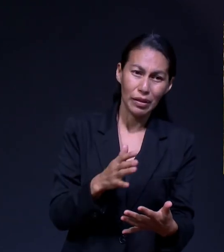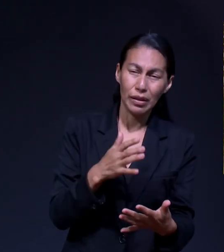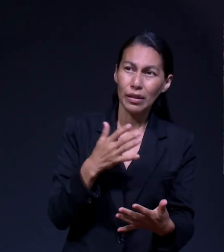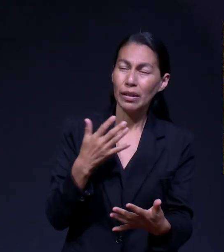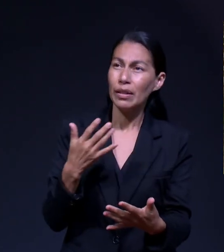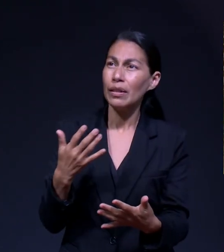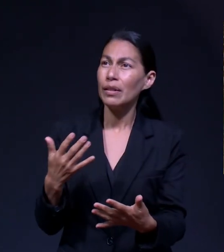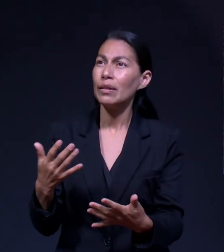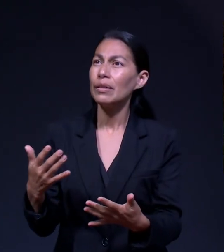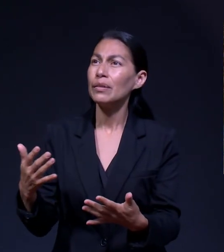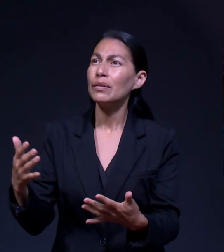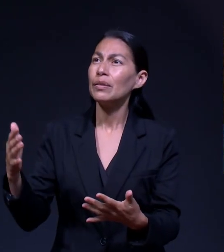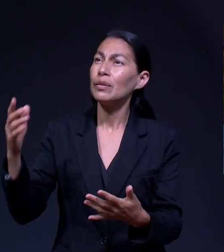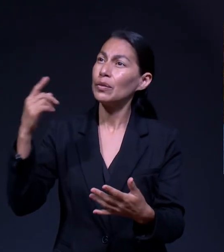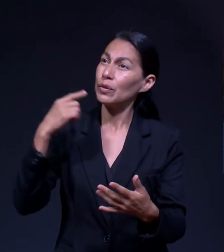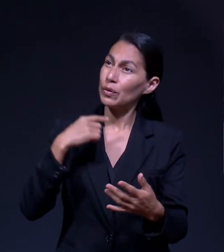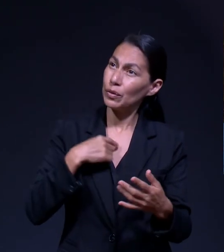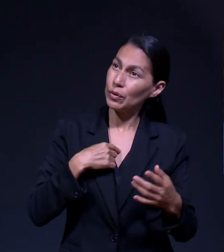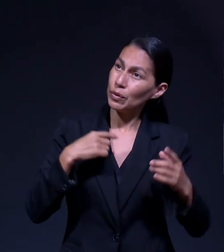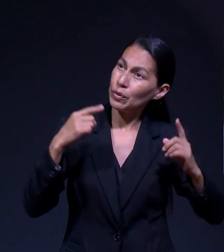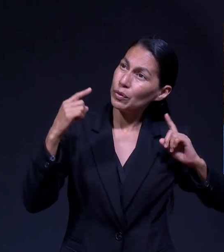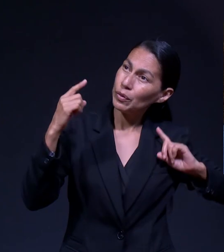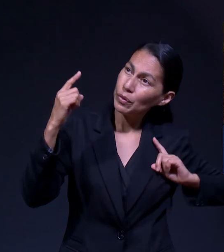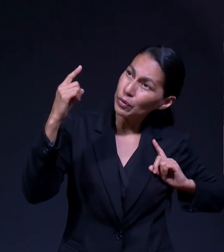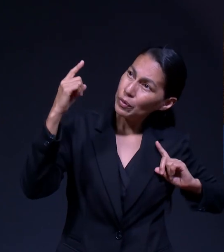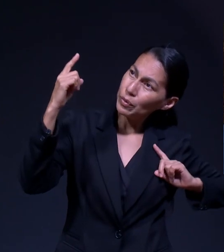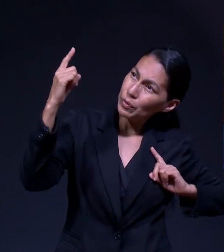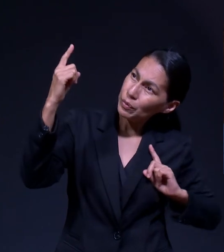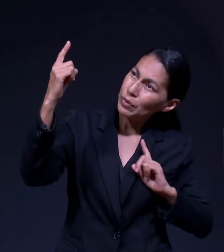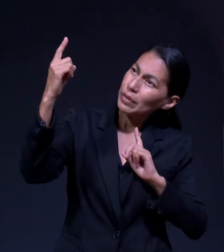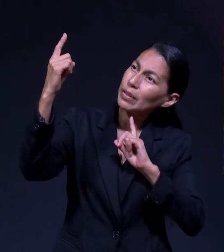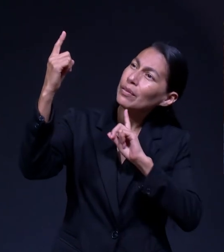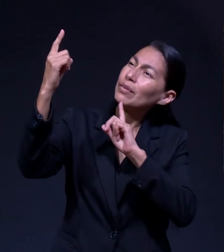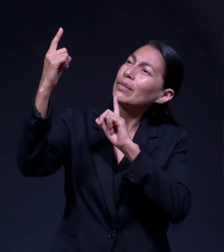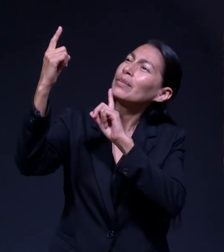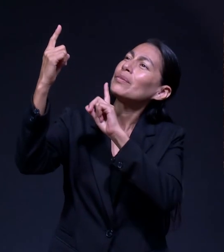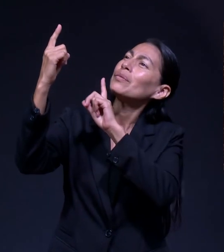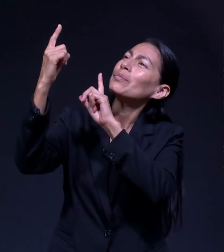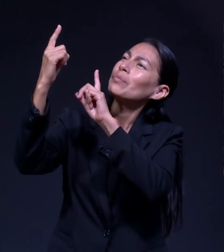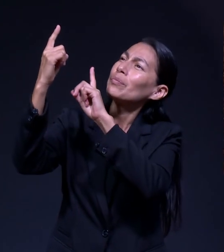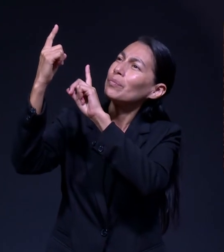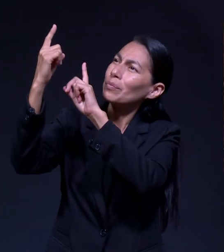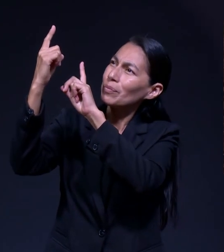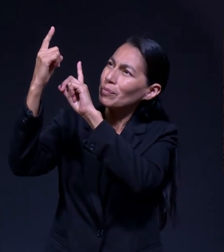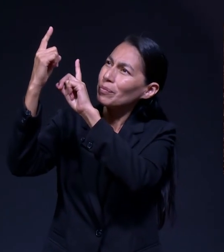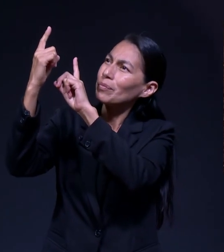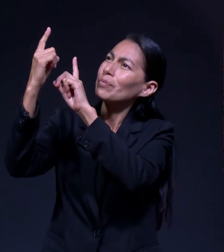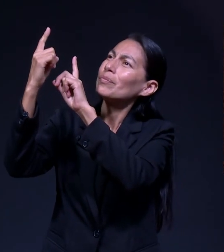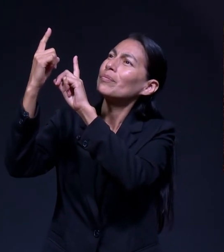Enumerar Los Oh Dios Vengo A Ti